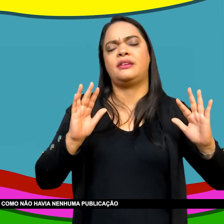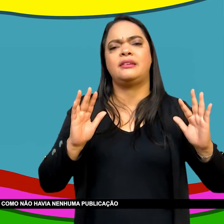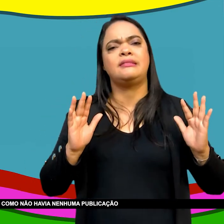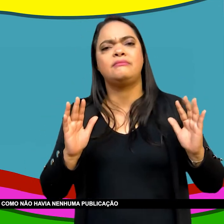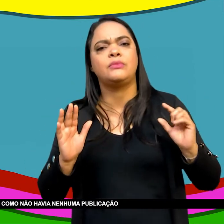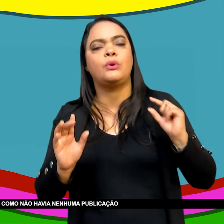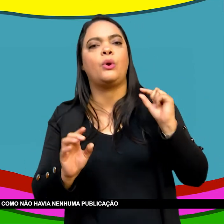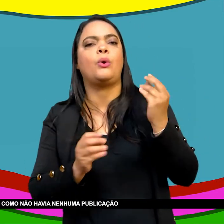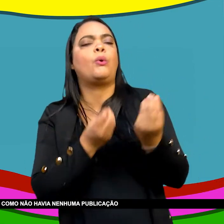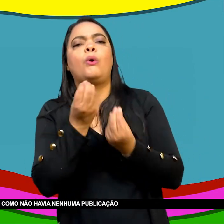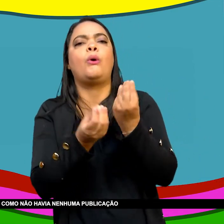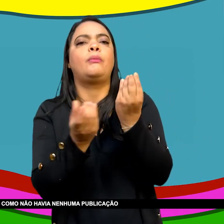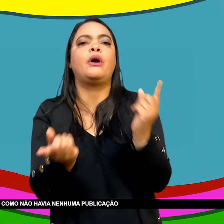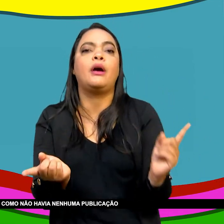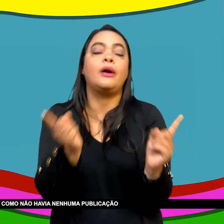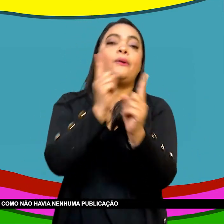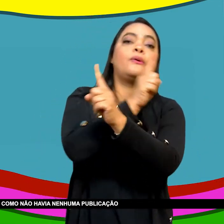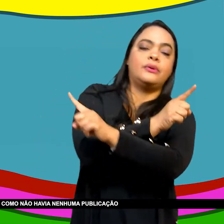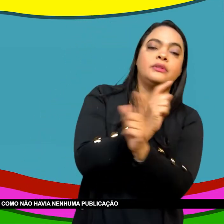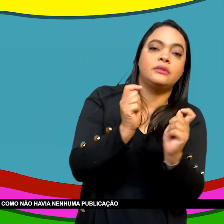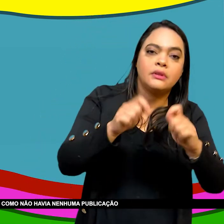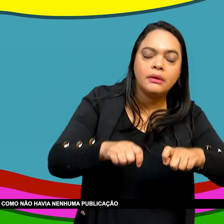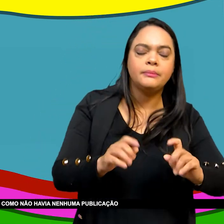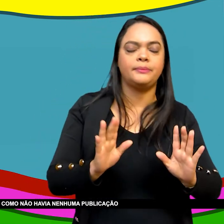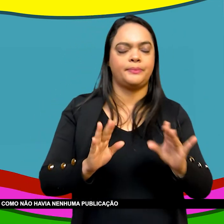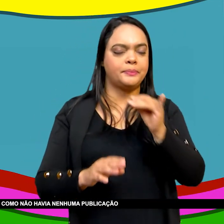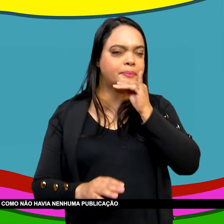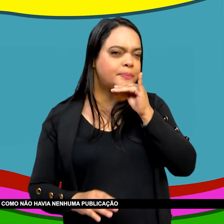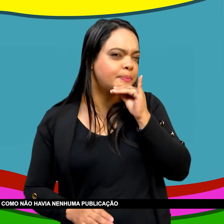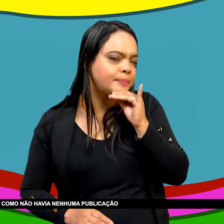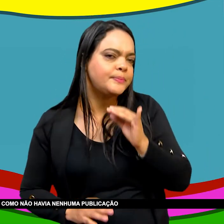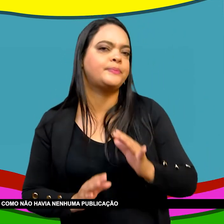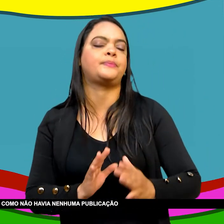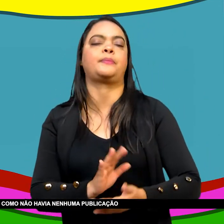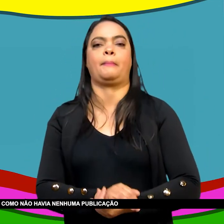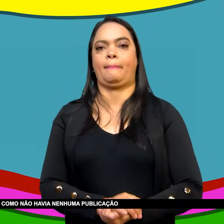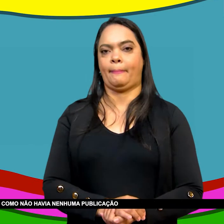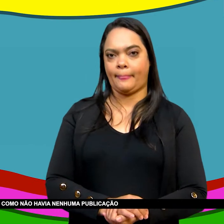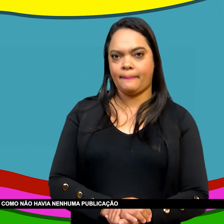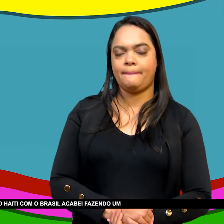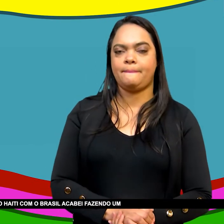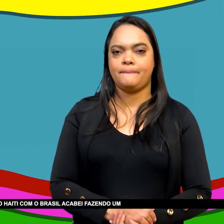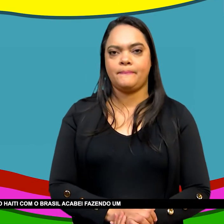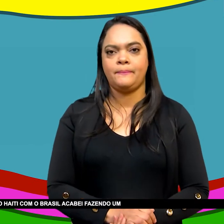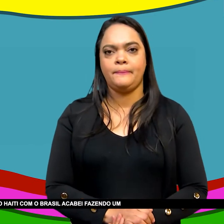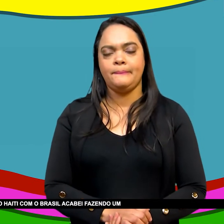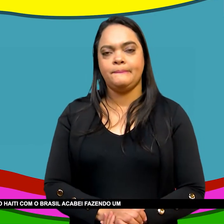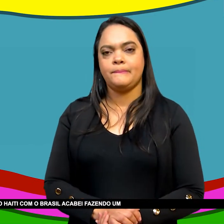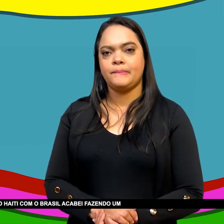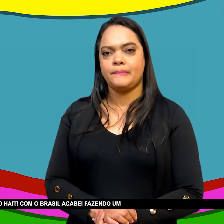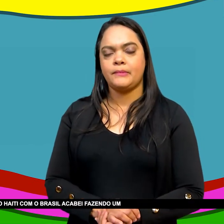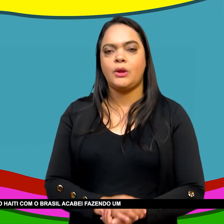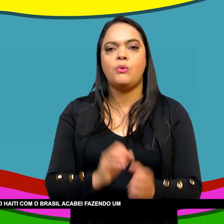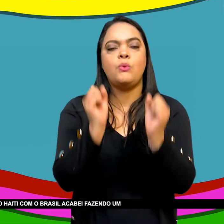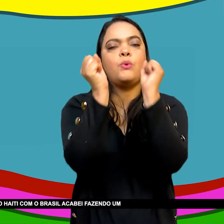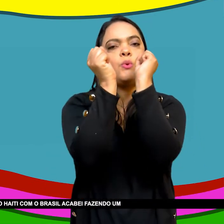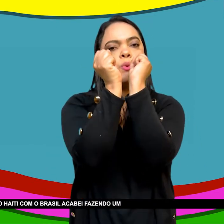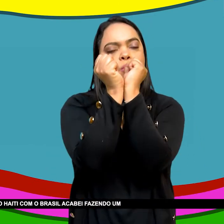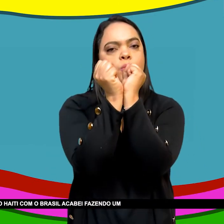Me levou A buscar conhecer melhor E como não havia Nenhuma publicação Que desse conta disso